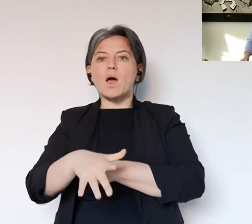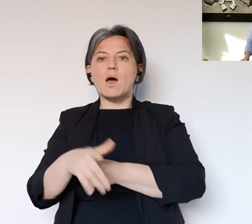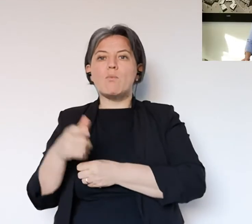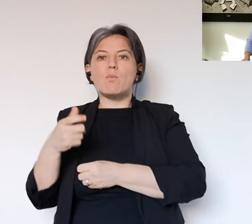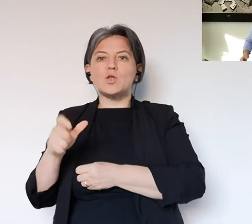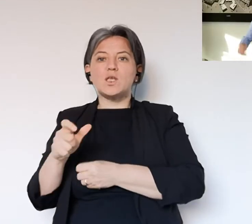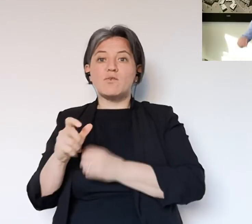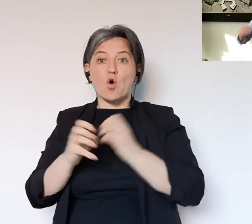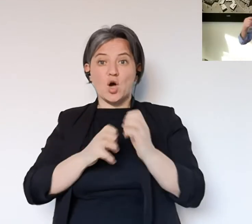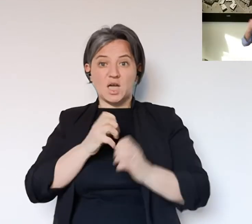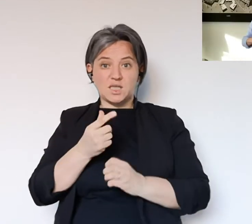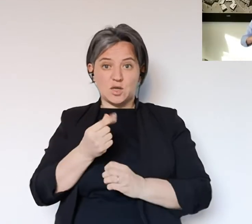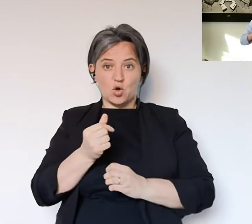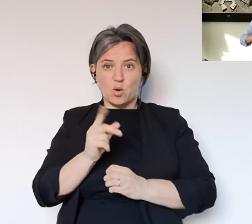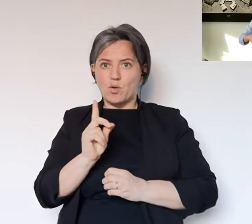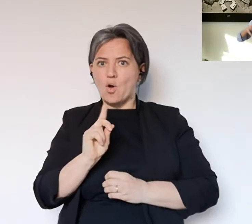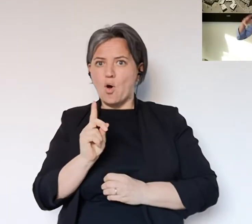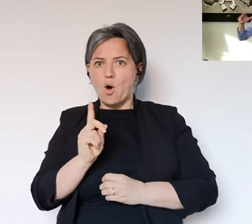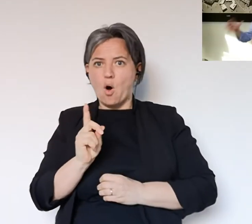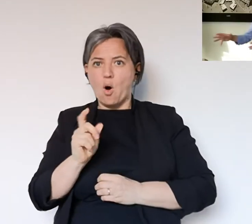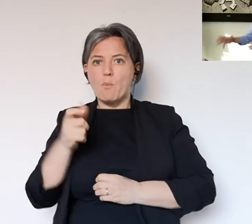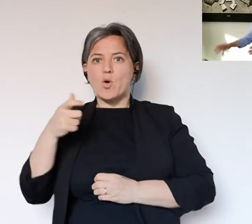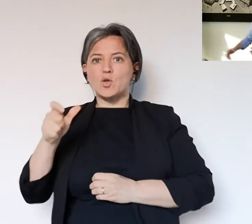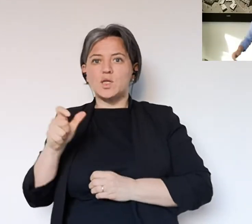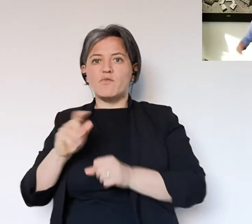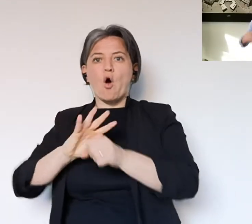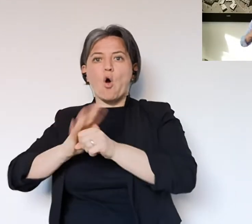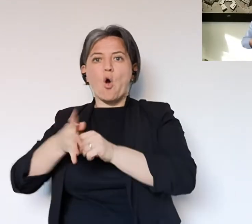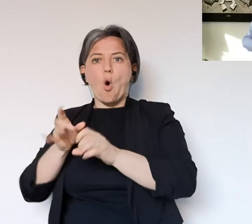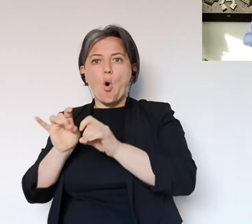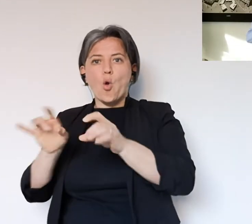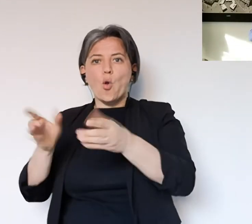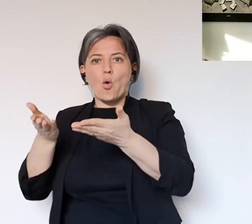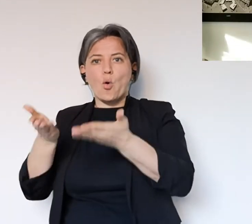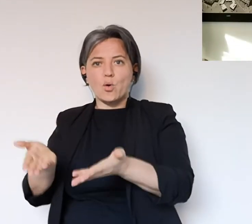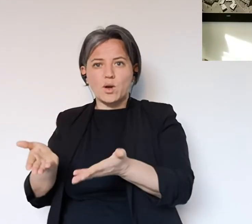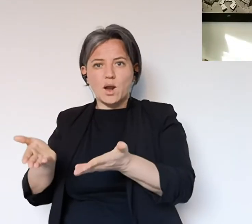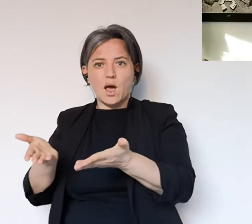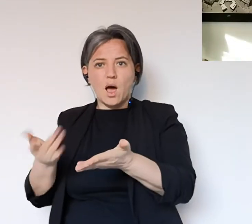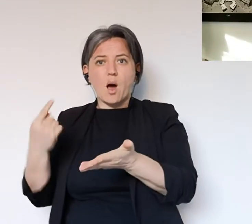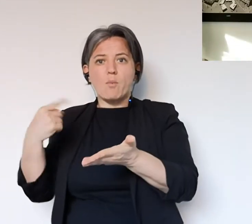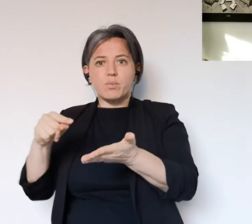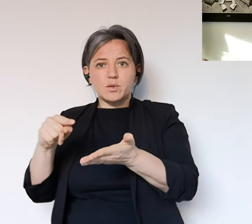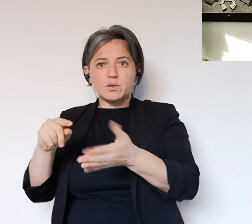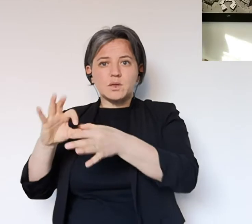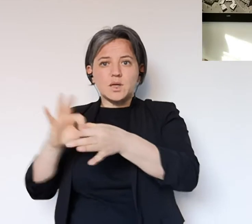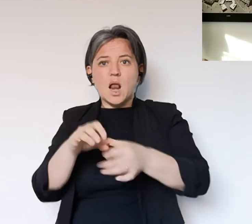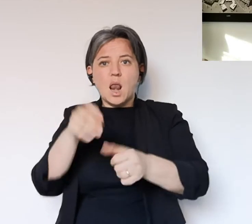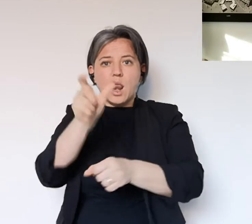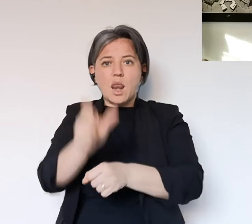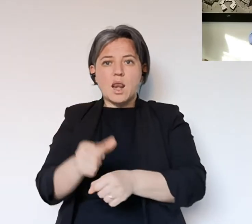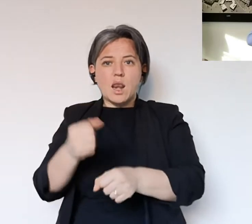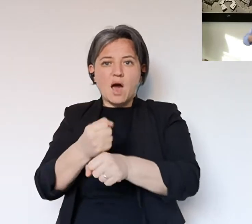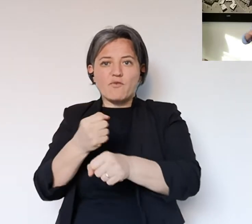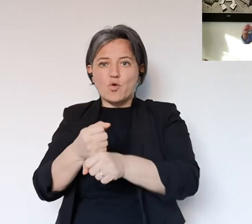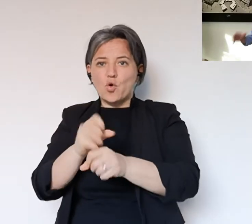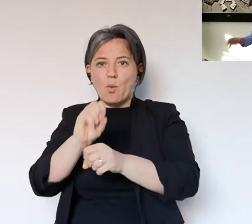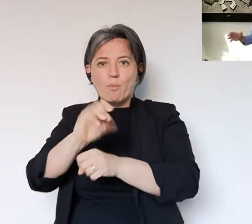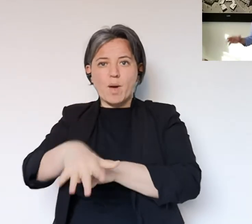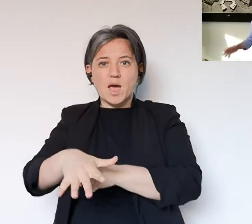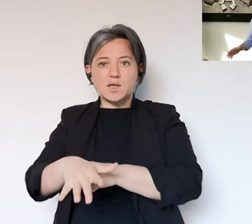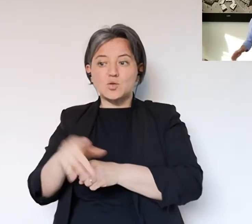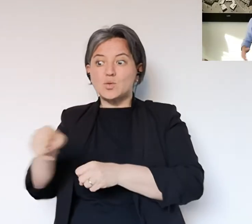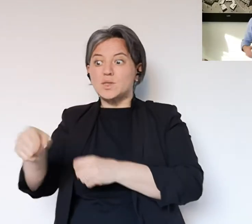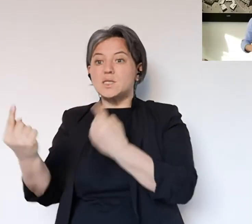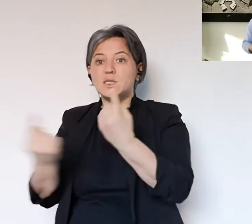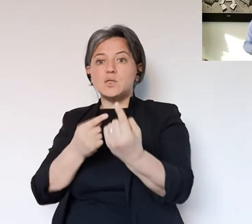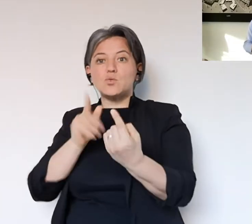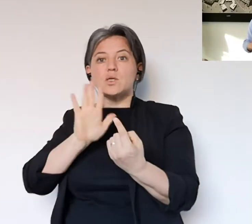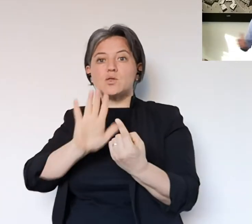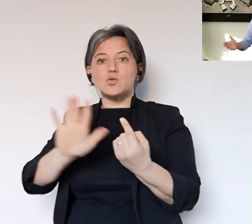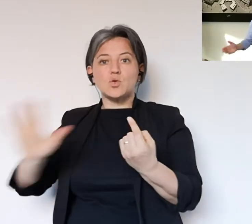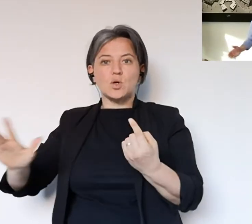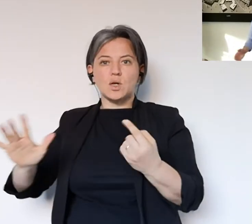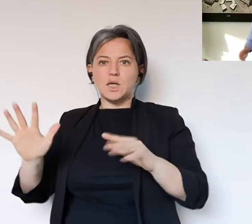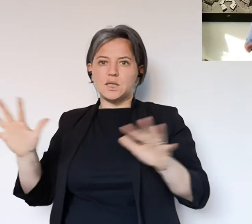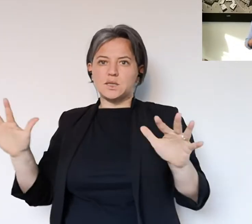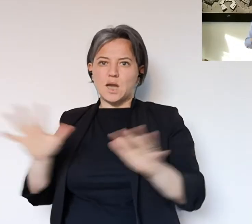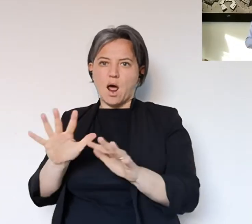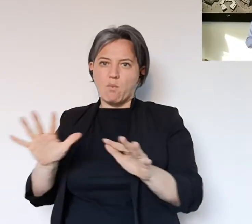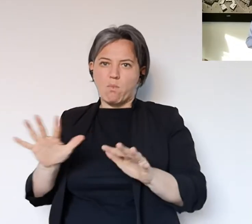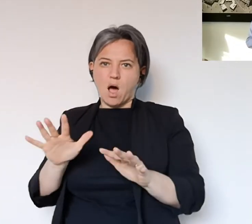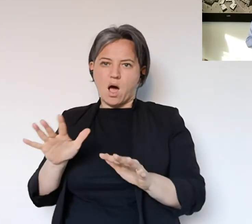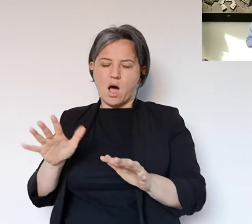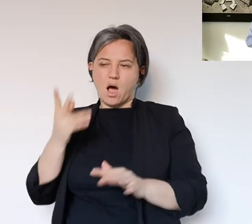indigenza e hanno perso il lavoro a causa non della crisi economica, ma delle crisi indotte dal Covid stesso e quindi